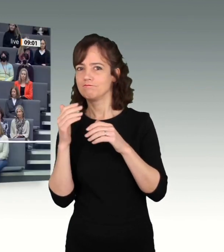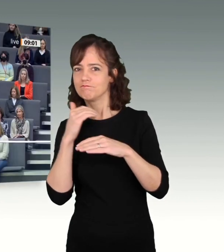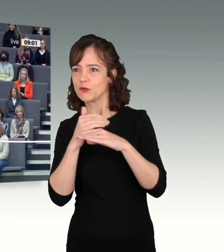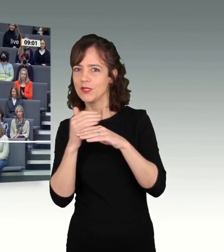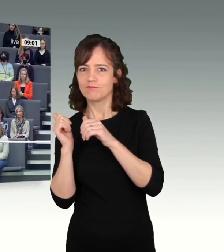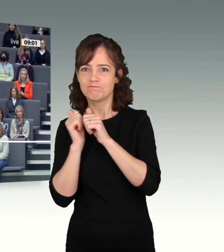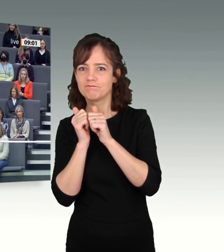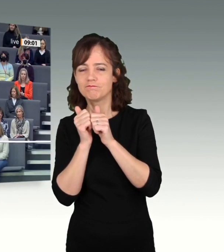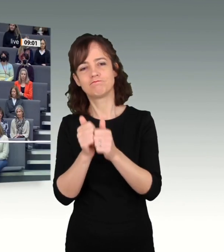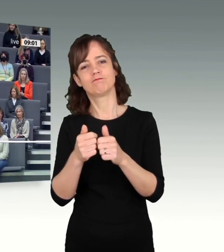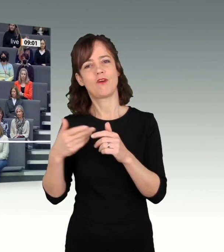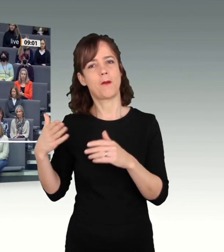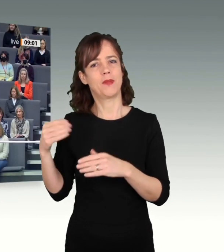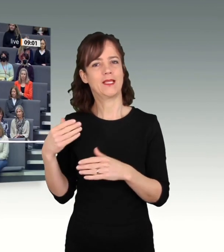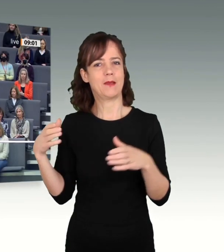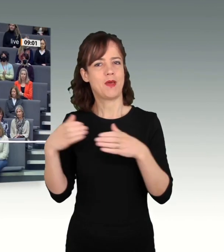Herzlich willkommen.